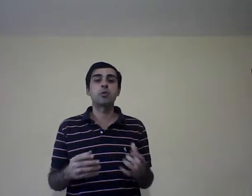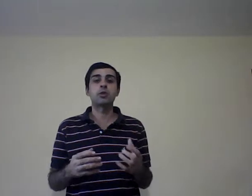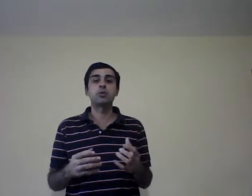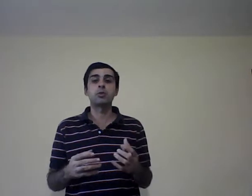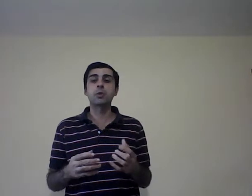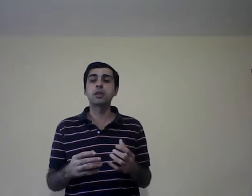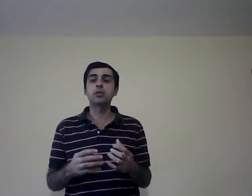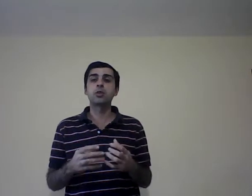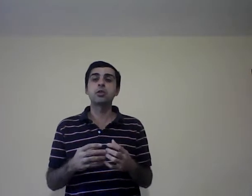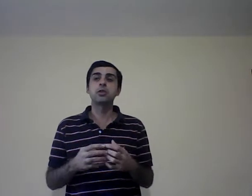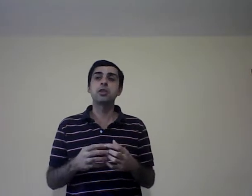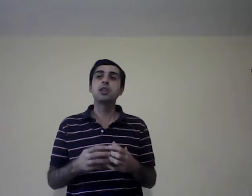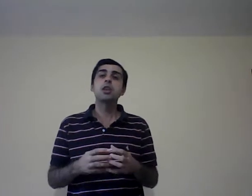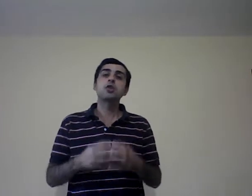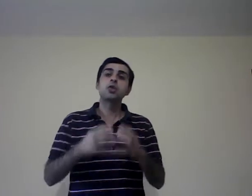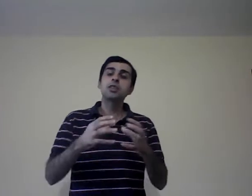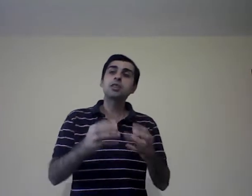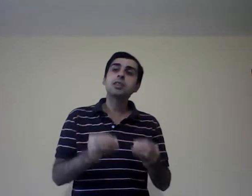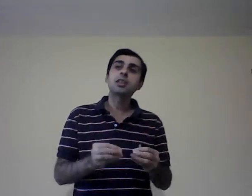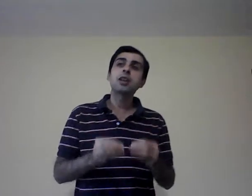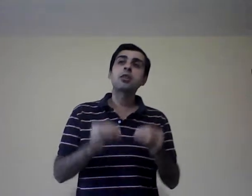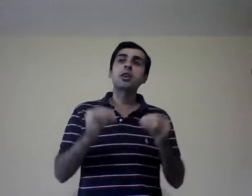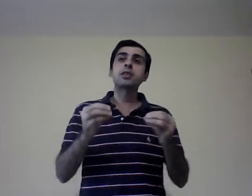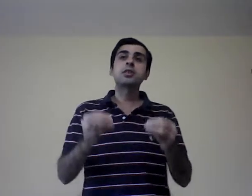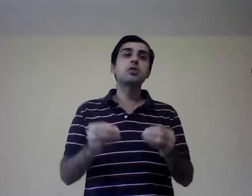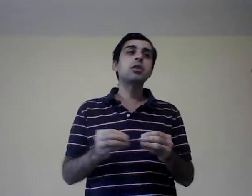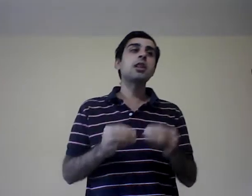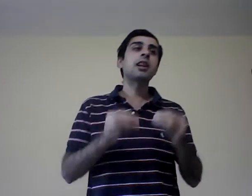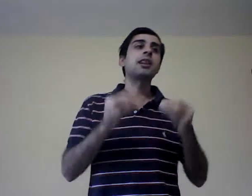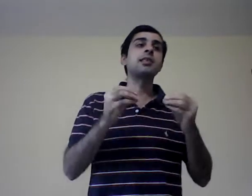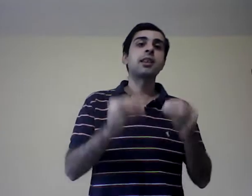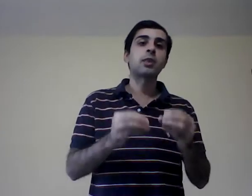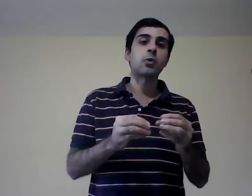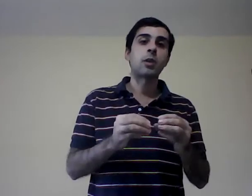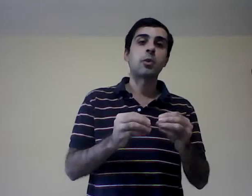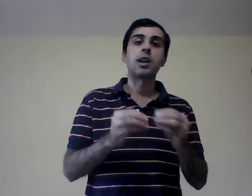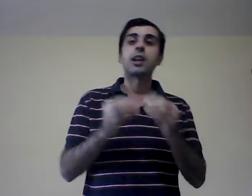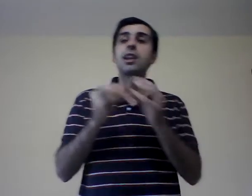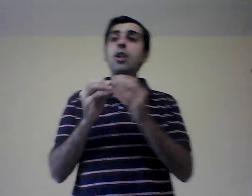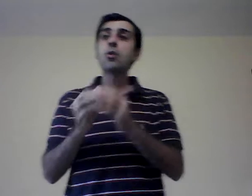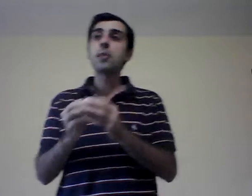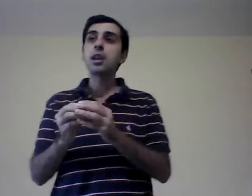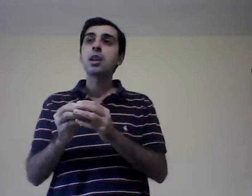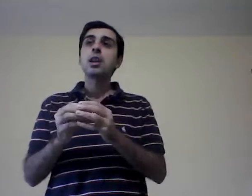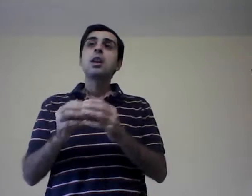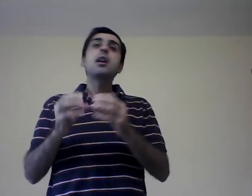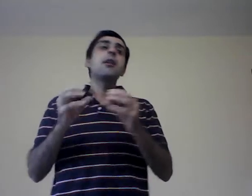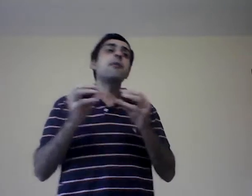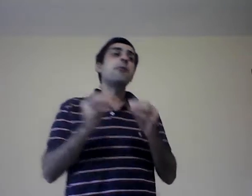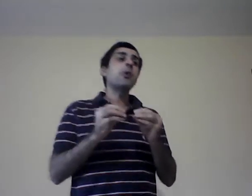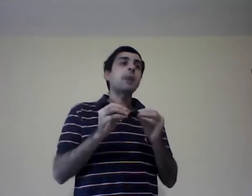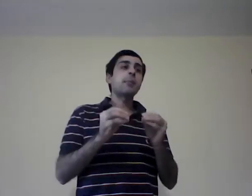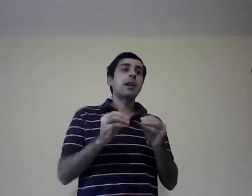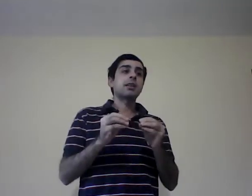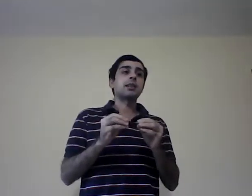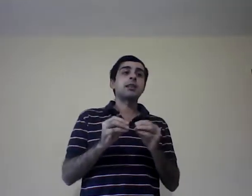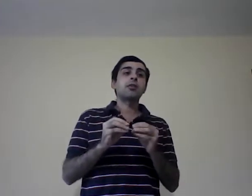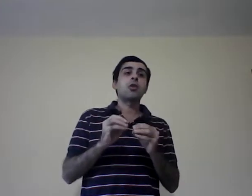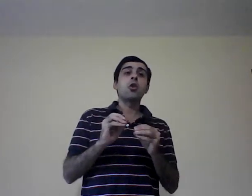instrumento, si. Son distintas organizaciones las que interactuamos, en las que el hombre forma parte o